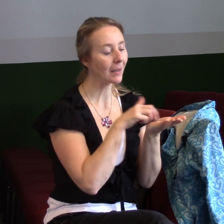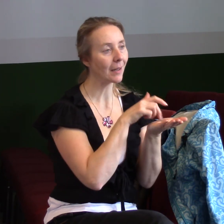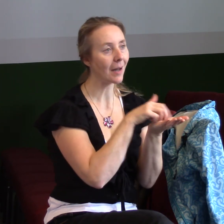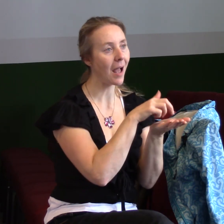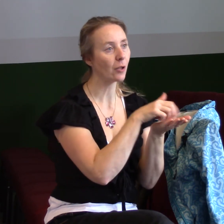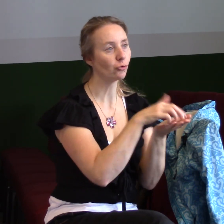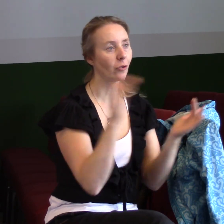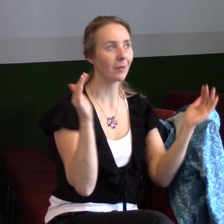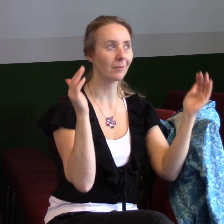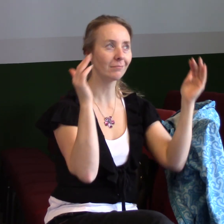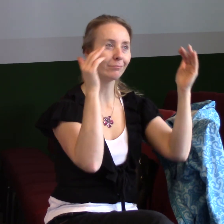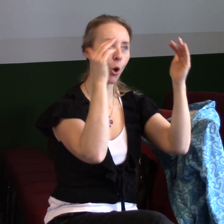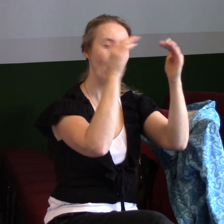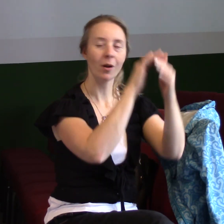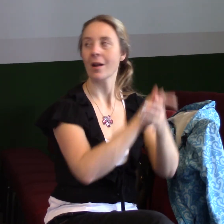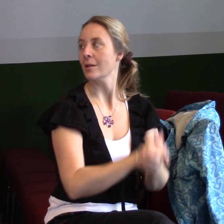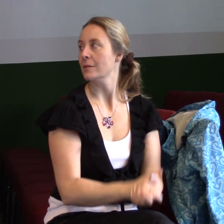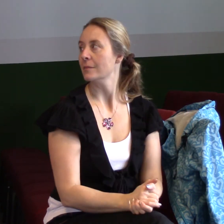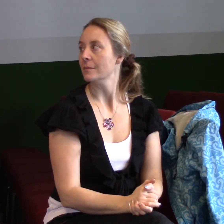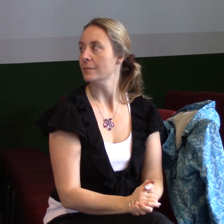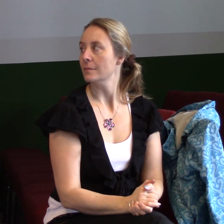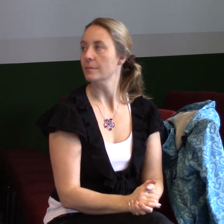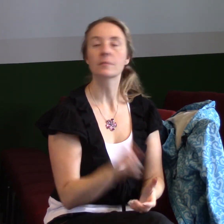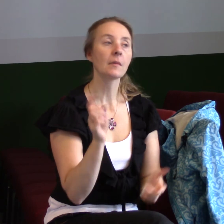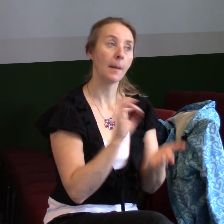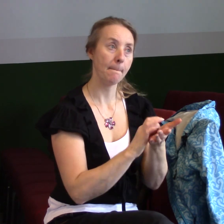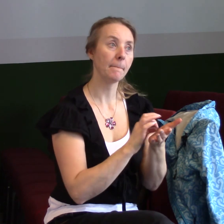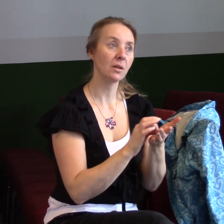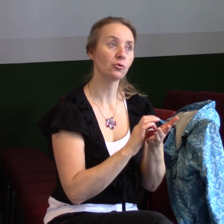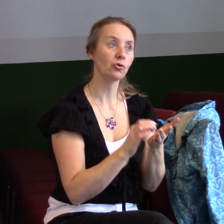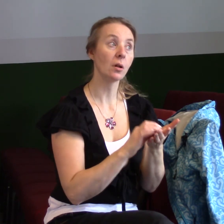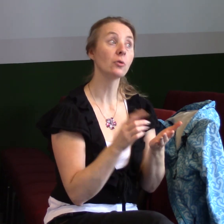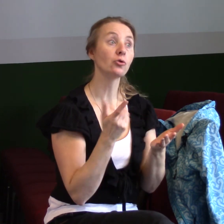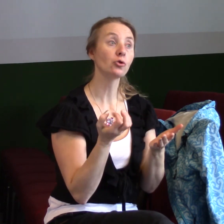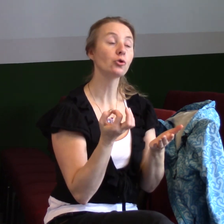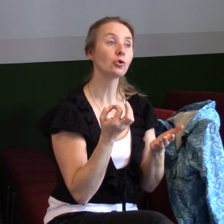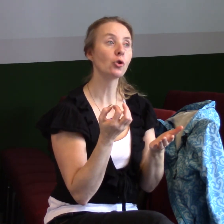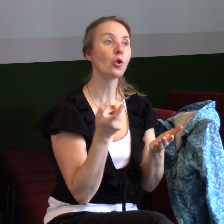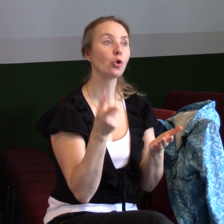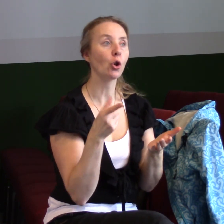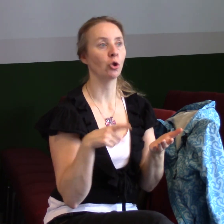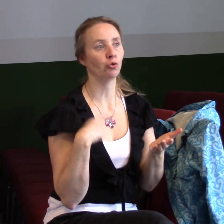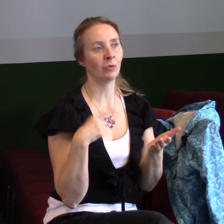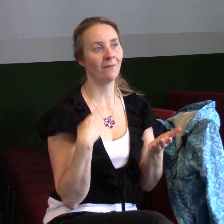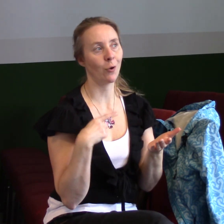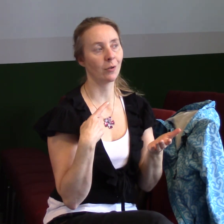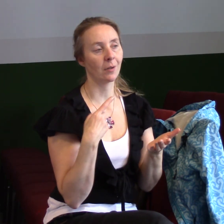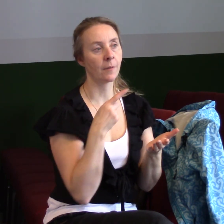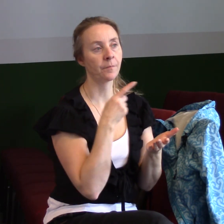Víte, to psá člověk v době, kdy popis toho všeho, to byl život. On vlastně jinými slovy říká,